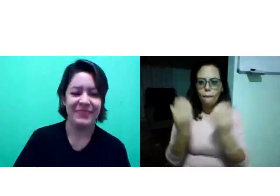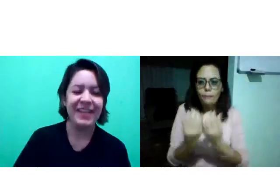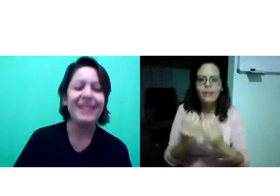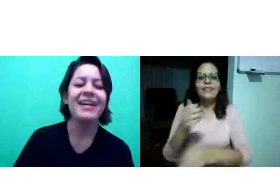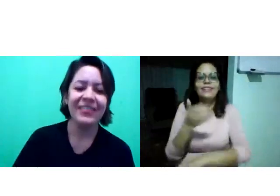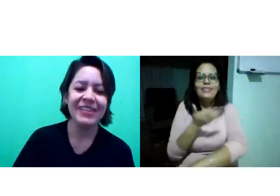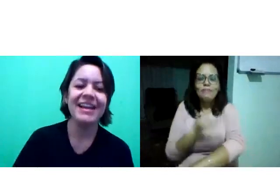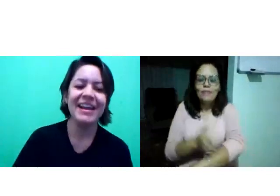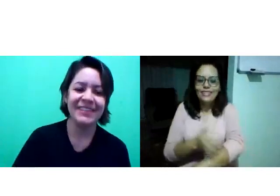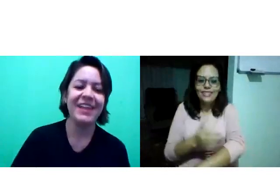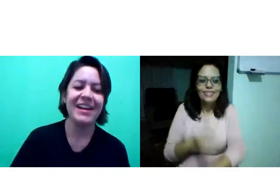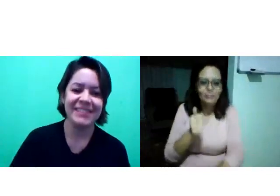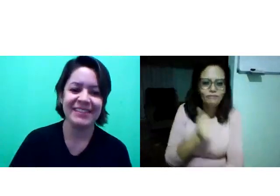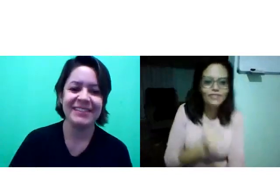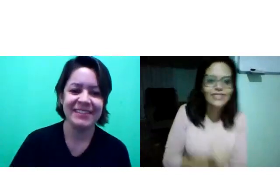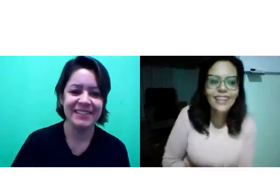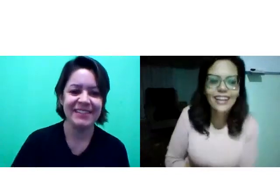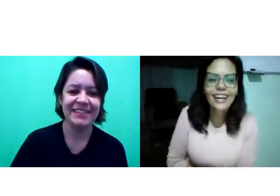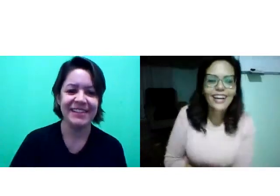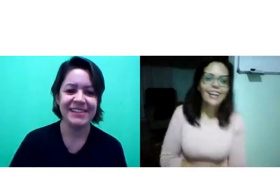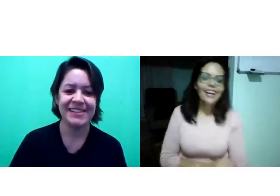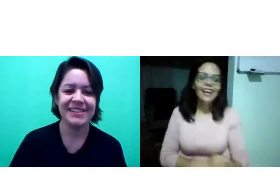A comunidade de prática.